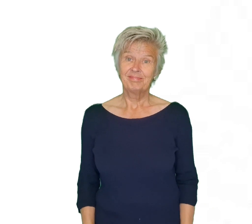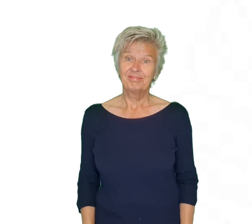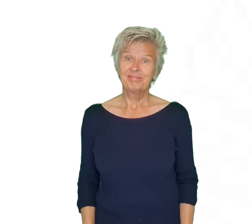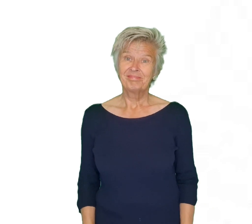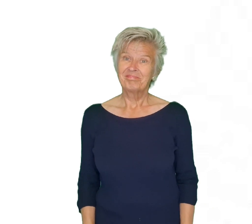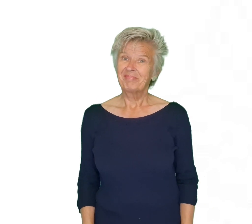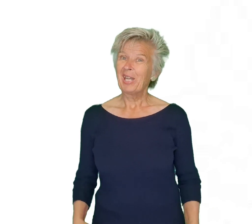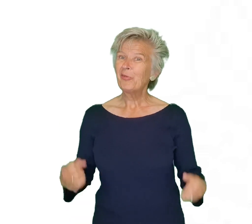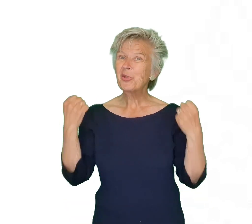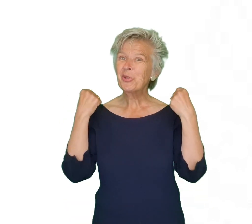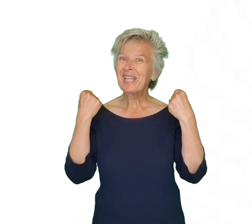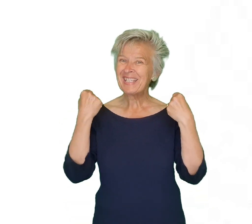Heel veel succes